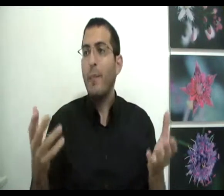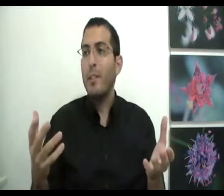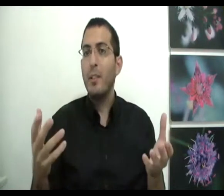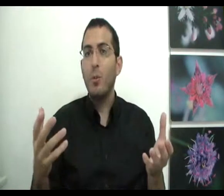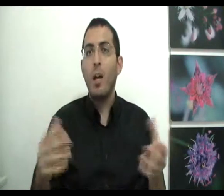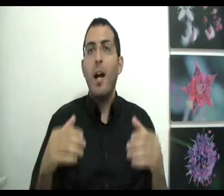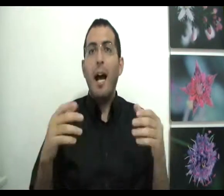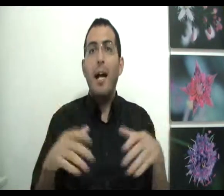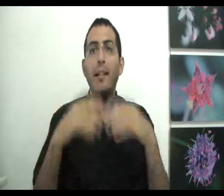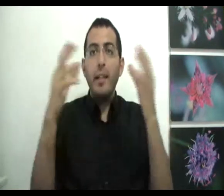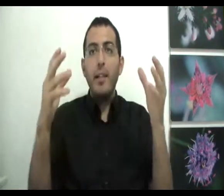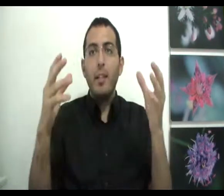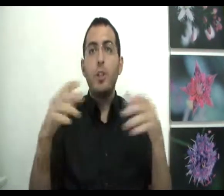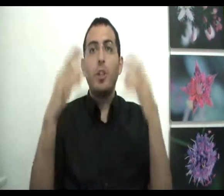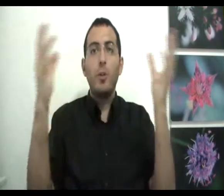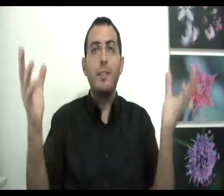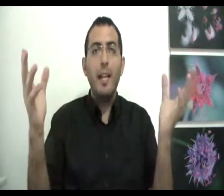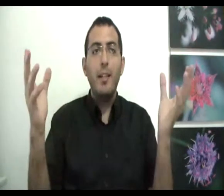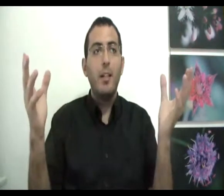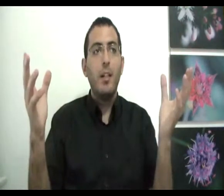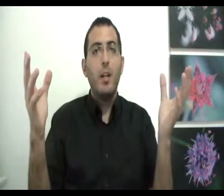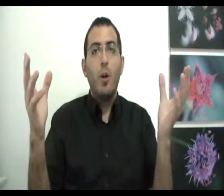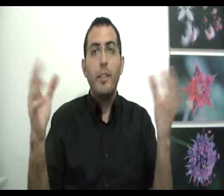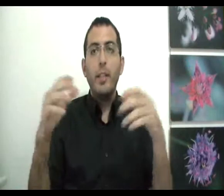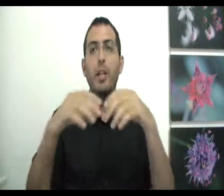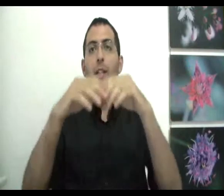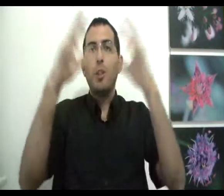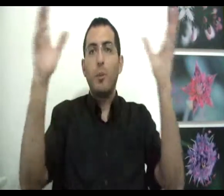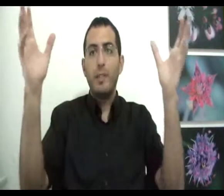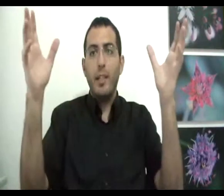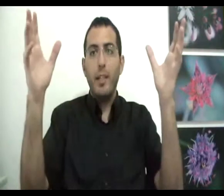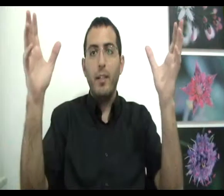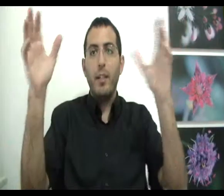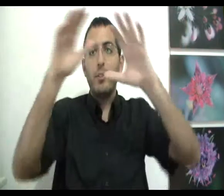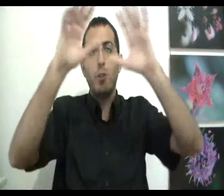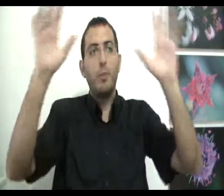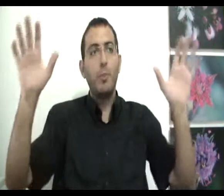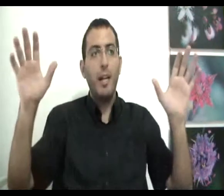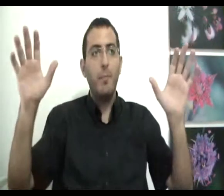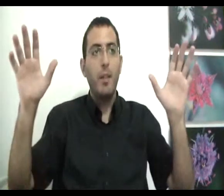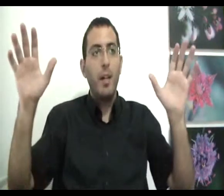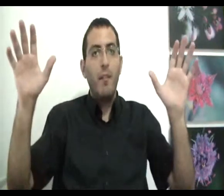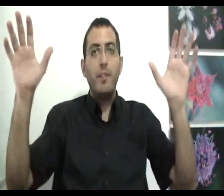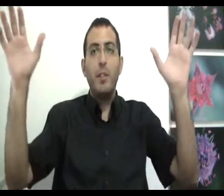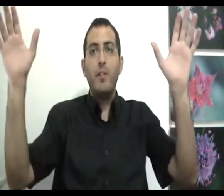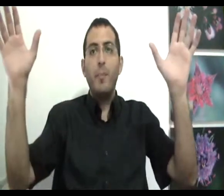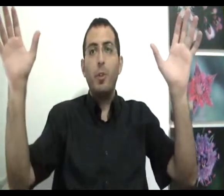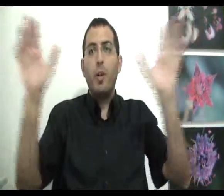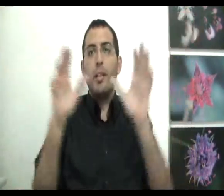מהמציאות. האני שרוצה, יש אני שרוצה רצון מסוים וזה נובע מתוך אני